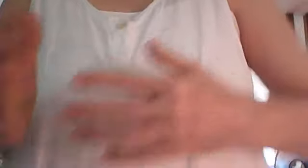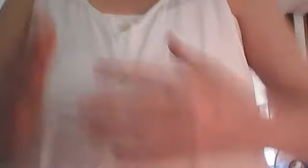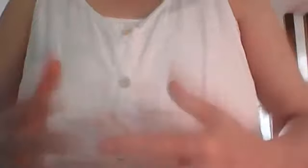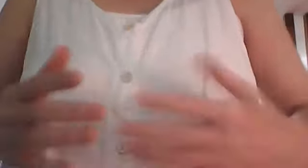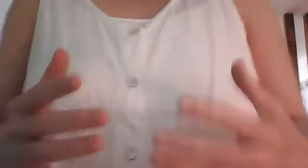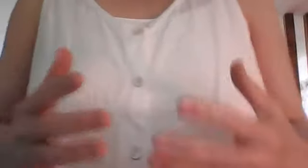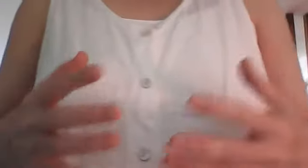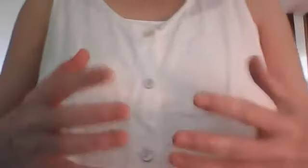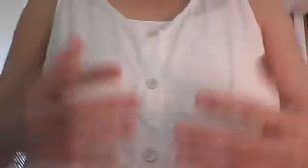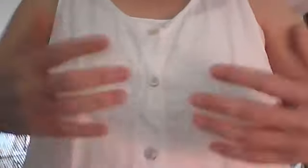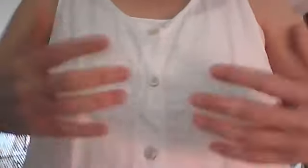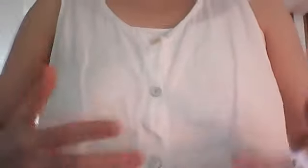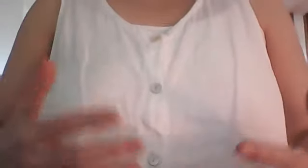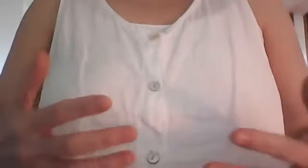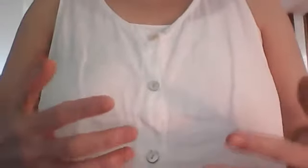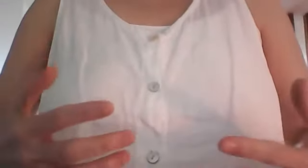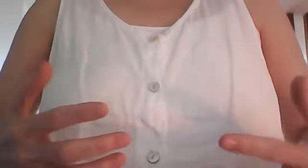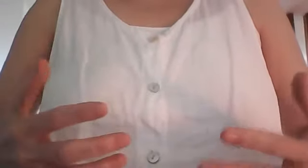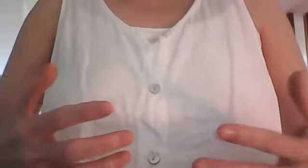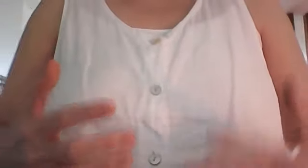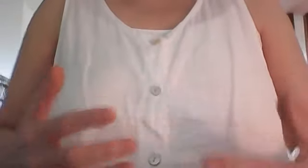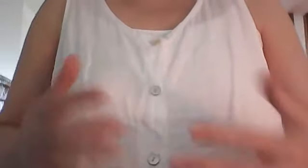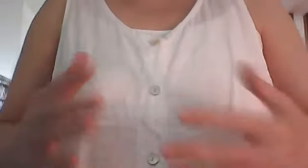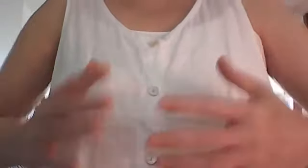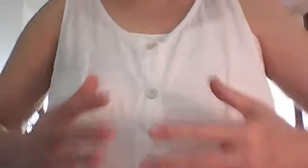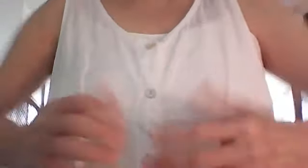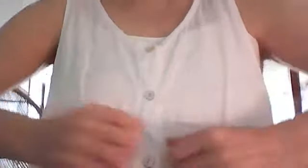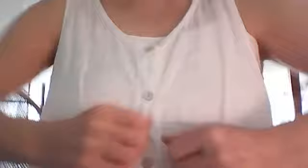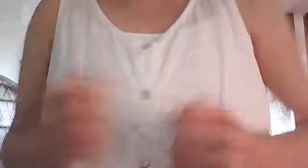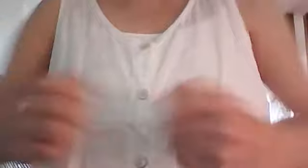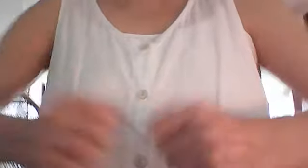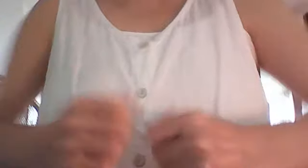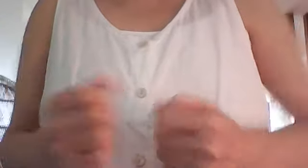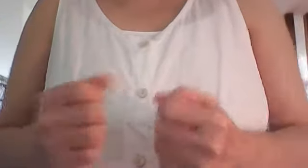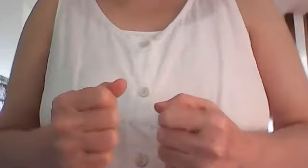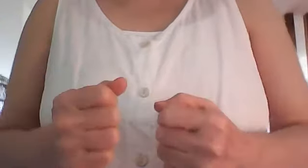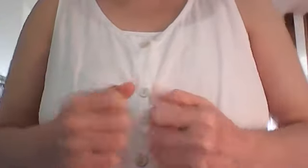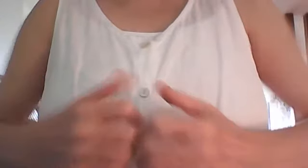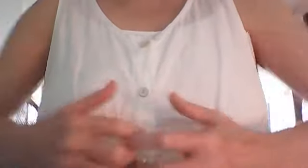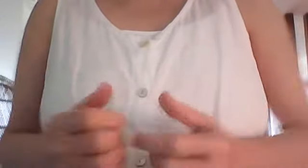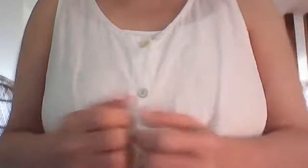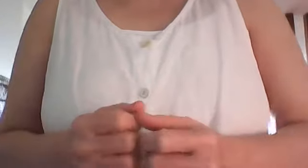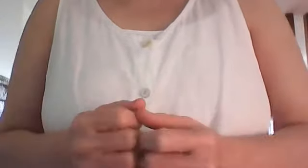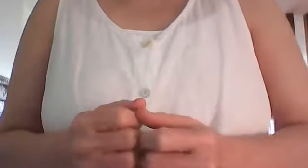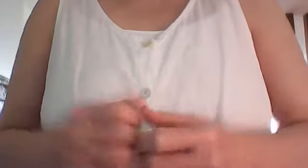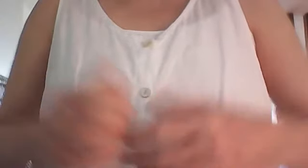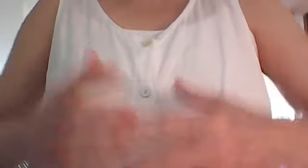je serais assise idéalement sur une chaise sans bras pour avoir avoir de l'espace au niveau des bras et